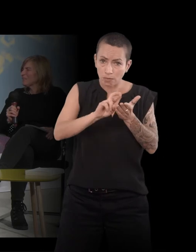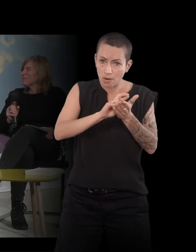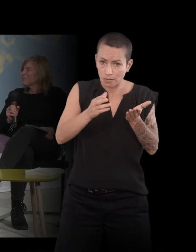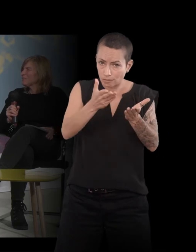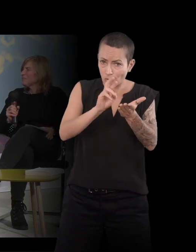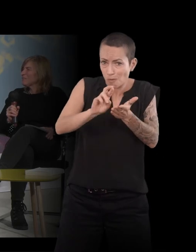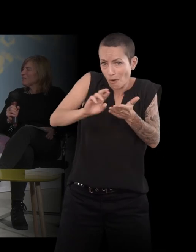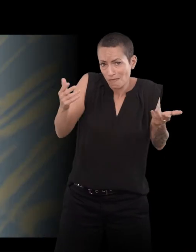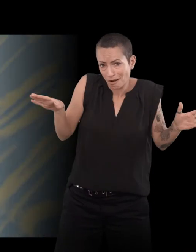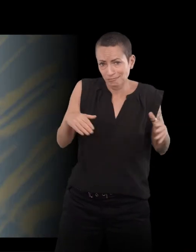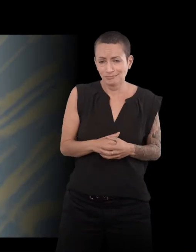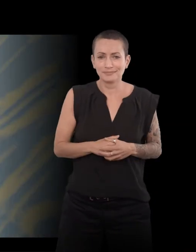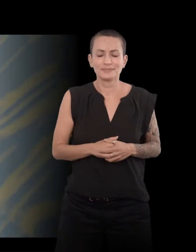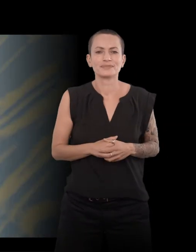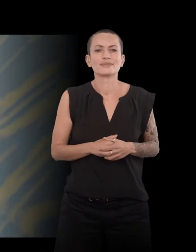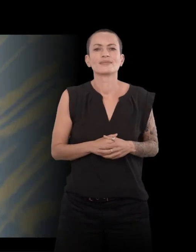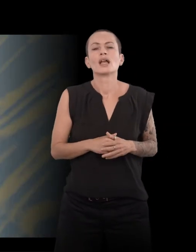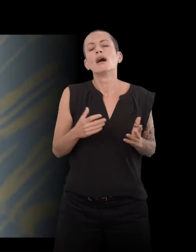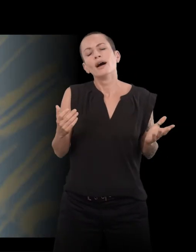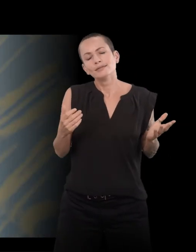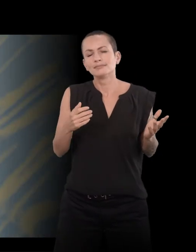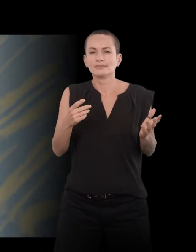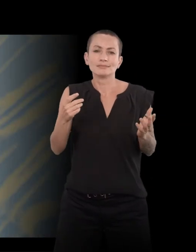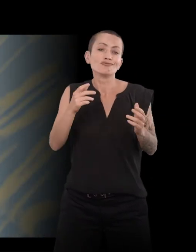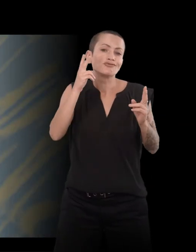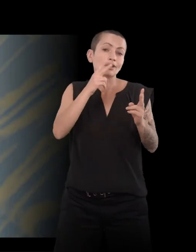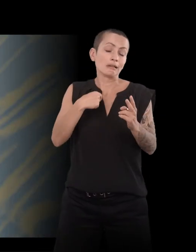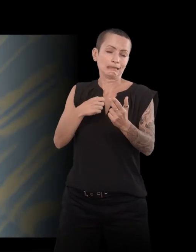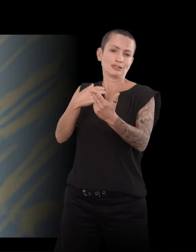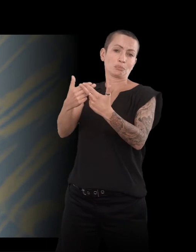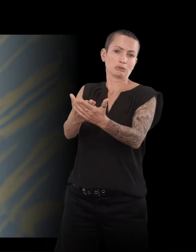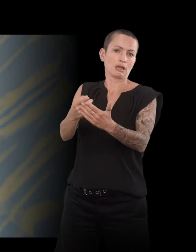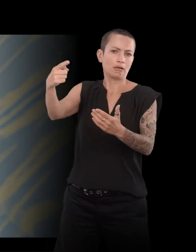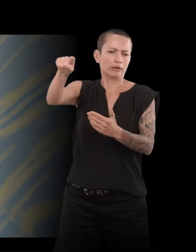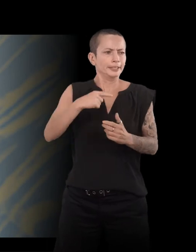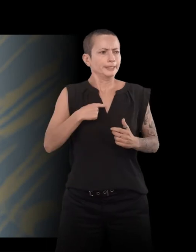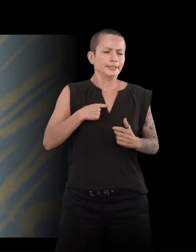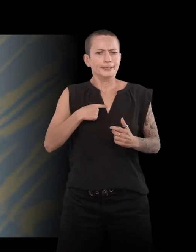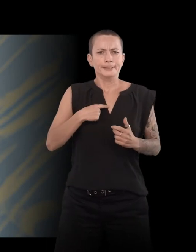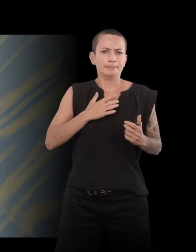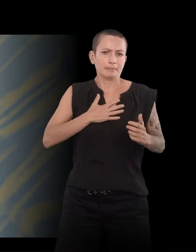Alors je ne dis pas que ça leur suffit comme réponse, mais c'est la seule chose.